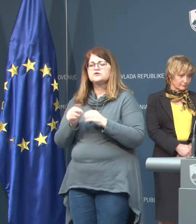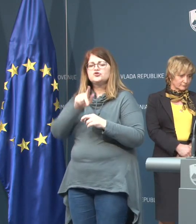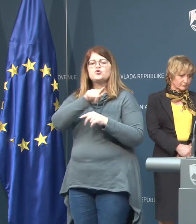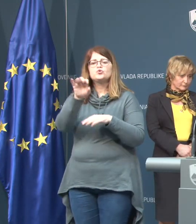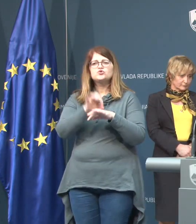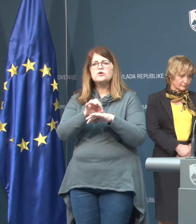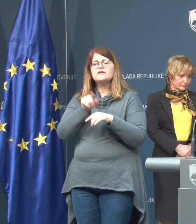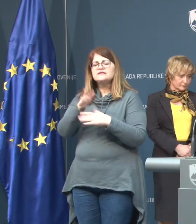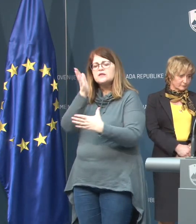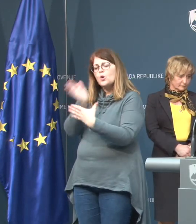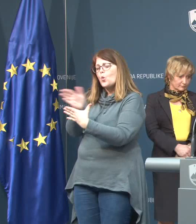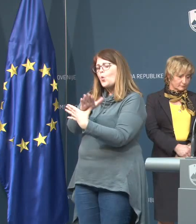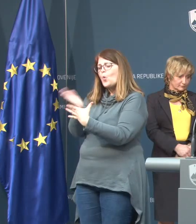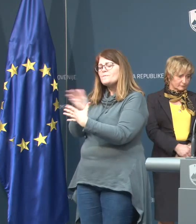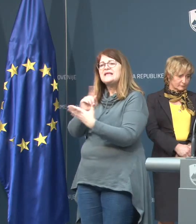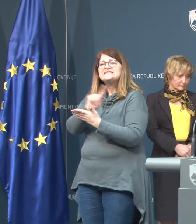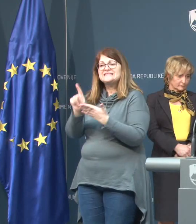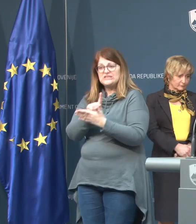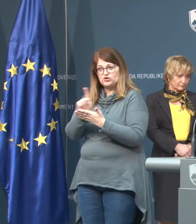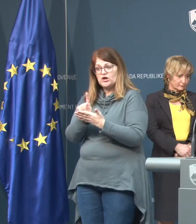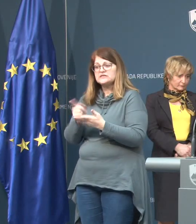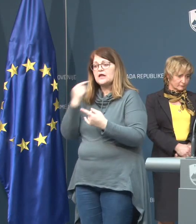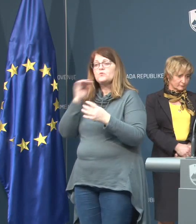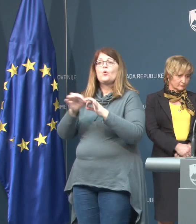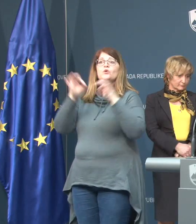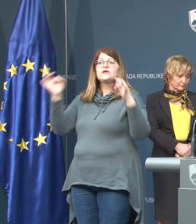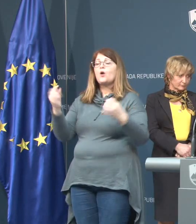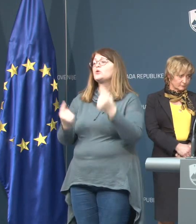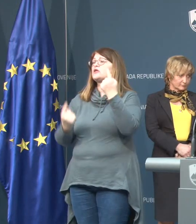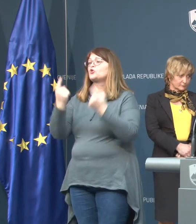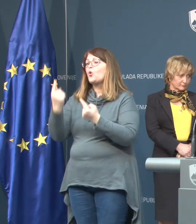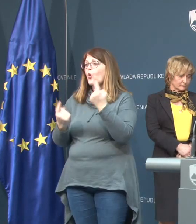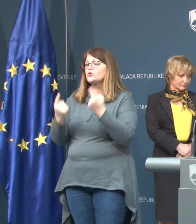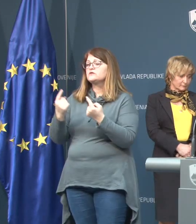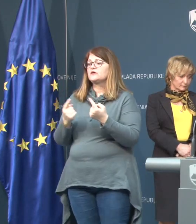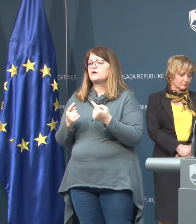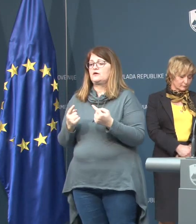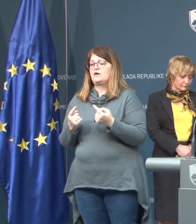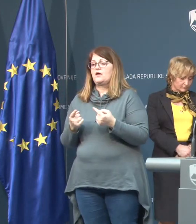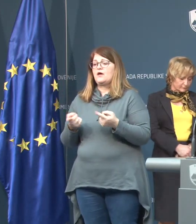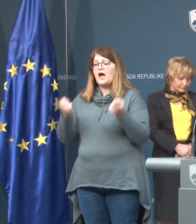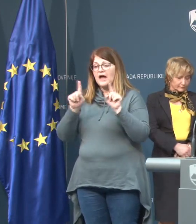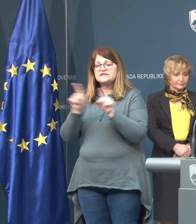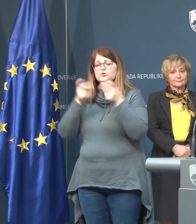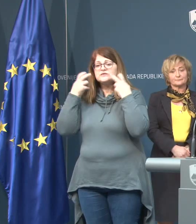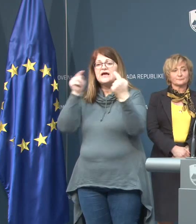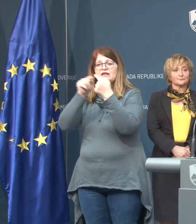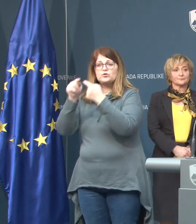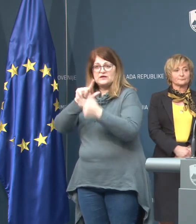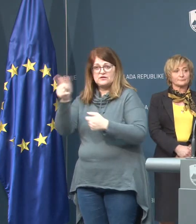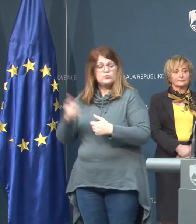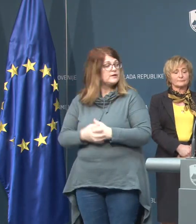tega zdravnika, torej tis umestni čas ali je bil tudi na kakšnih javnih dogodkih oziroma ali ste iskali tudi kontakte še druge?